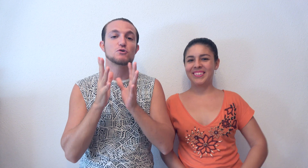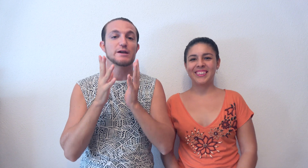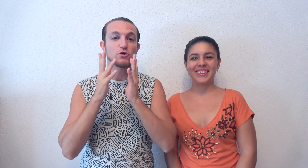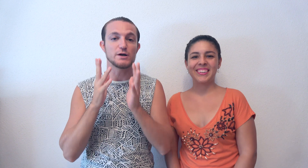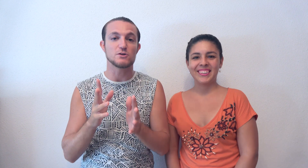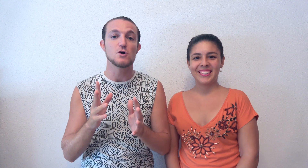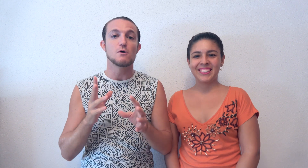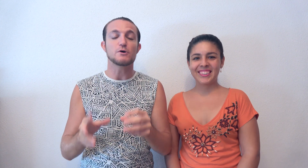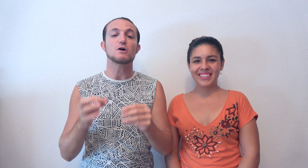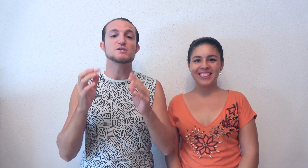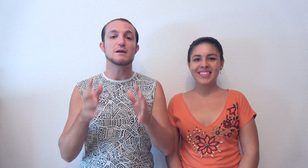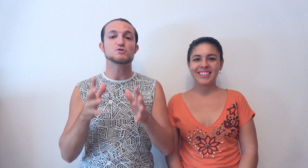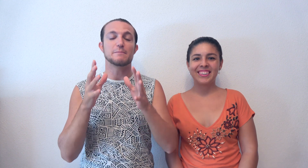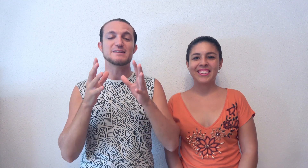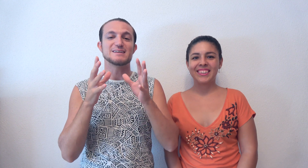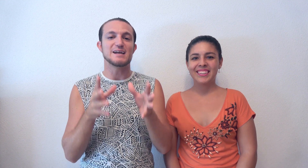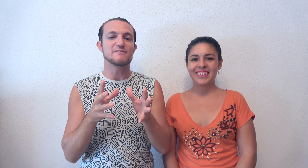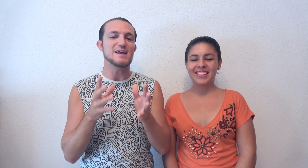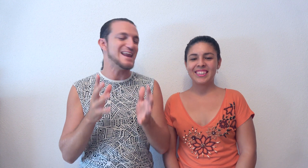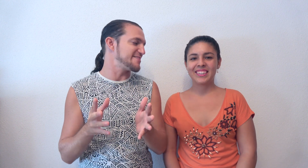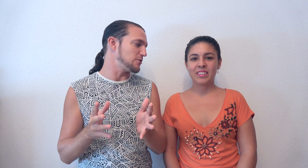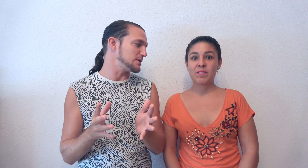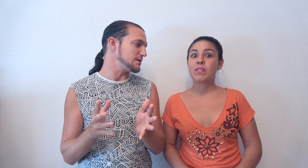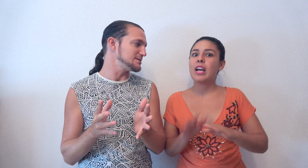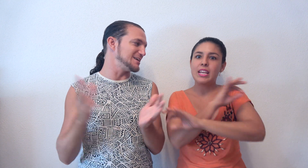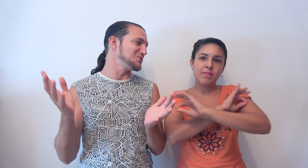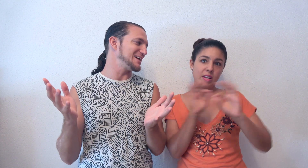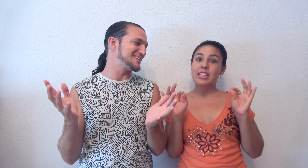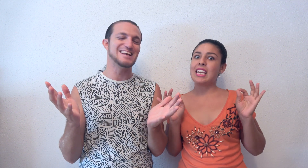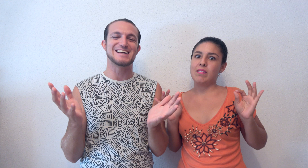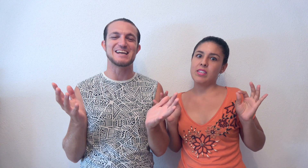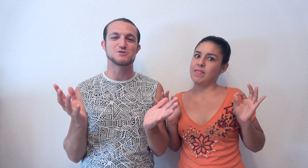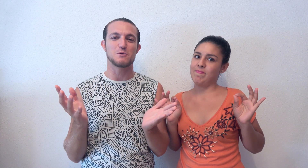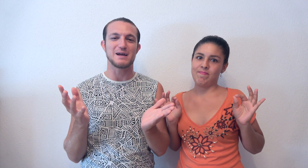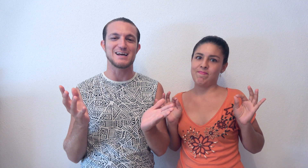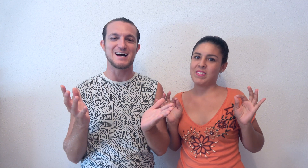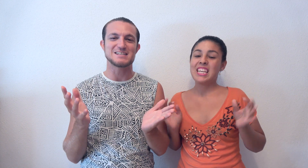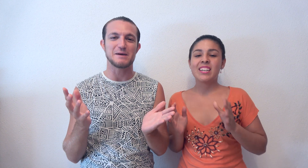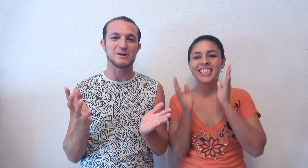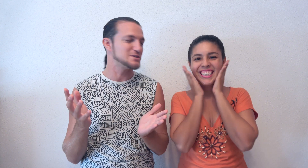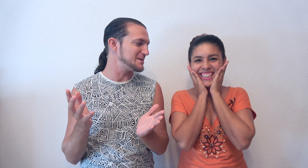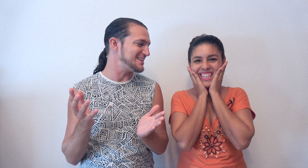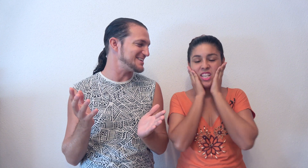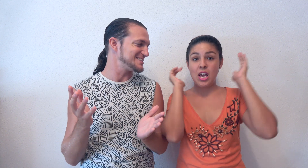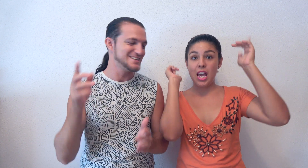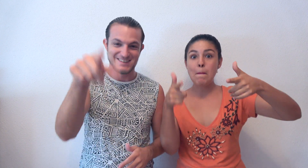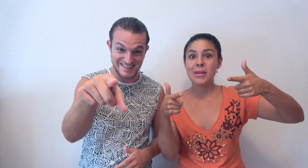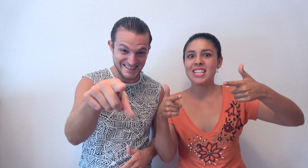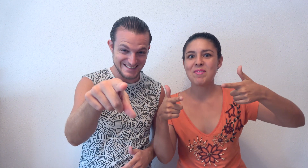tocar en concreto porque consideramos que aparte de Tenerife, Lanzarote, sin duda, tiene que tener su propia guía. Así, viajeros independientes, ¡empezamos!